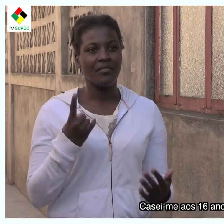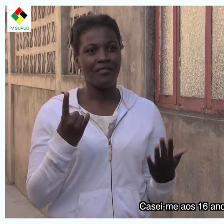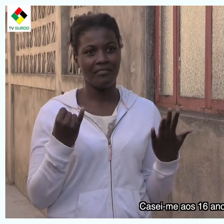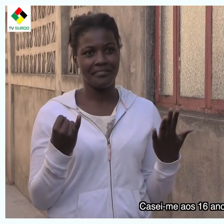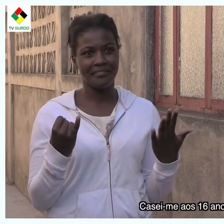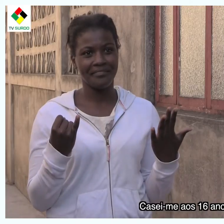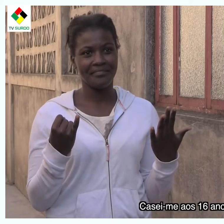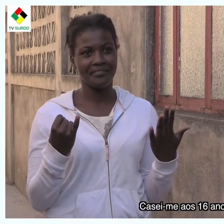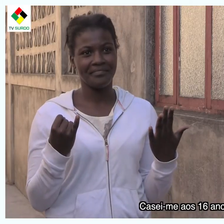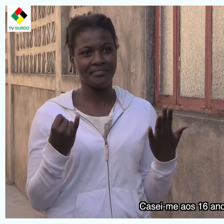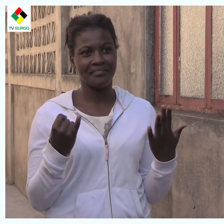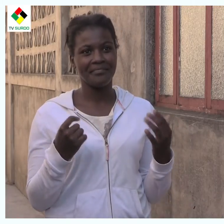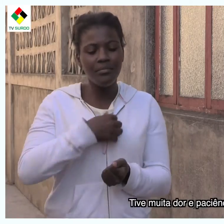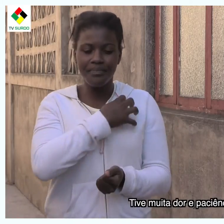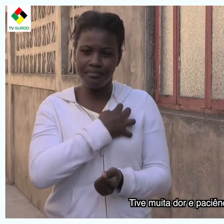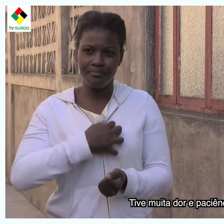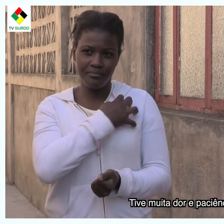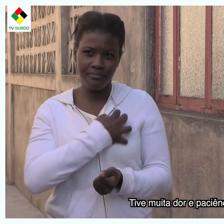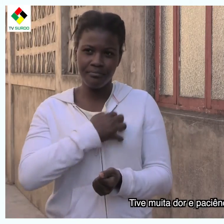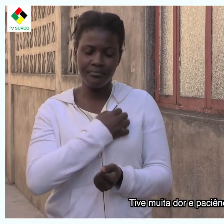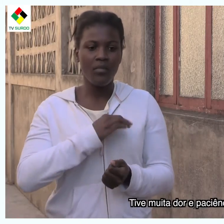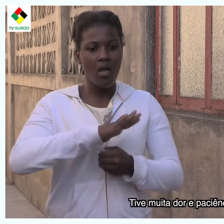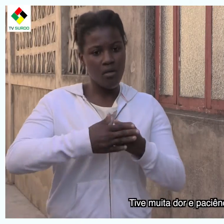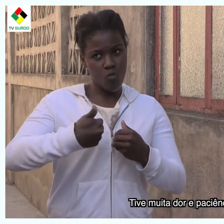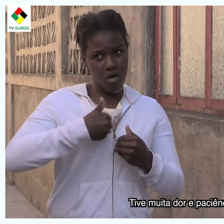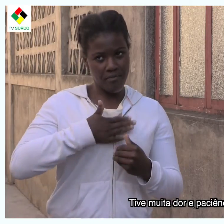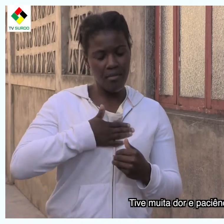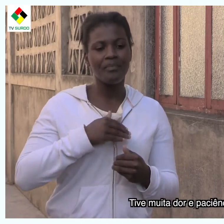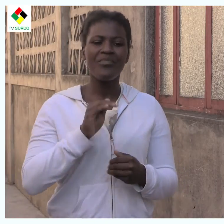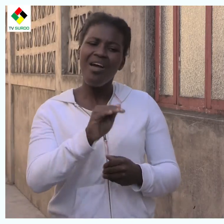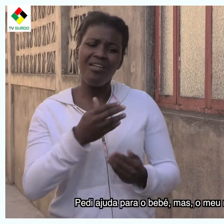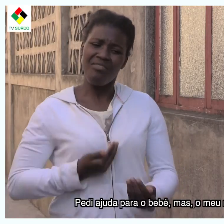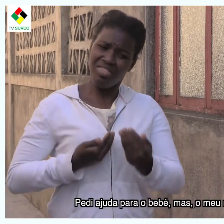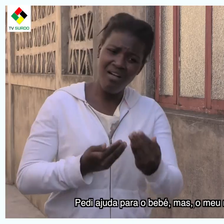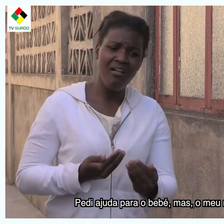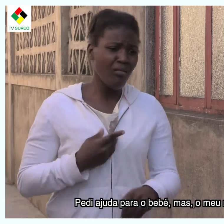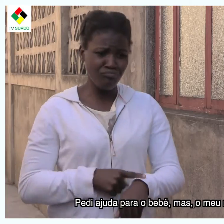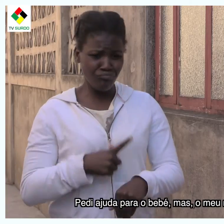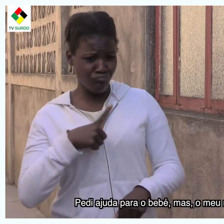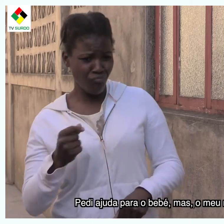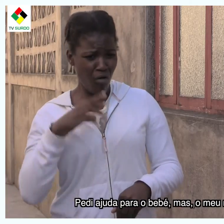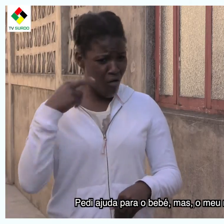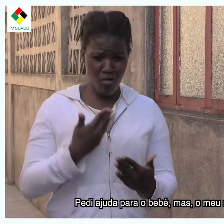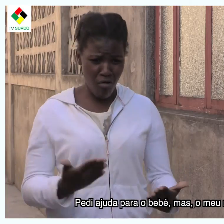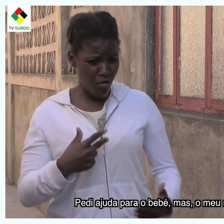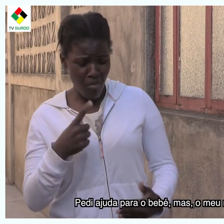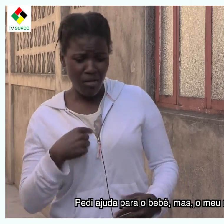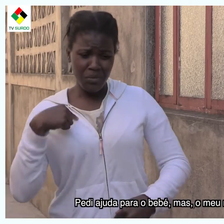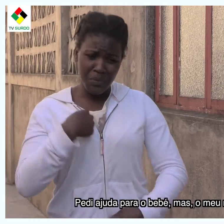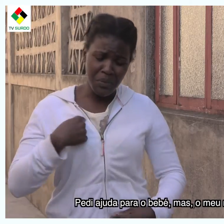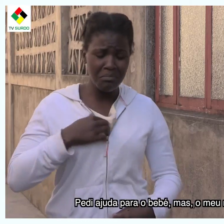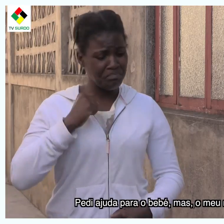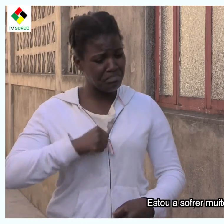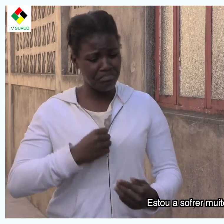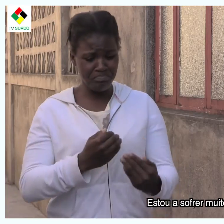Casei meus 16 anos, tive muita dor e paciência, pedi ajuda para o bebê, mas o meu